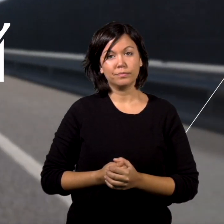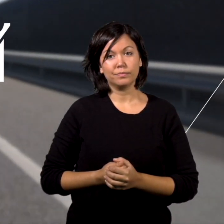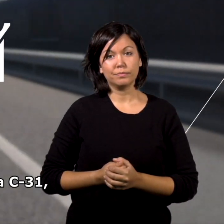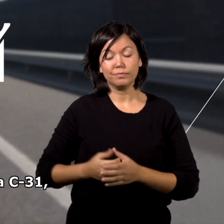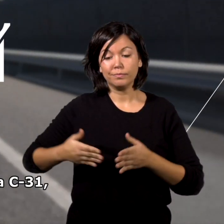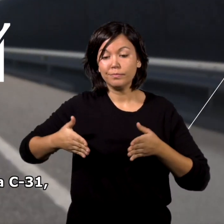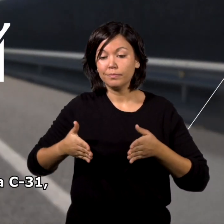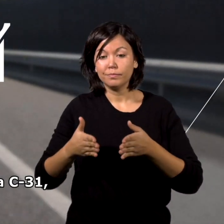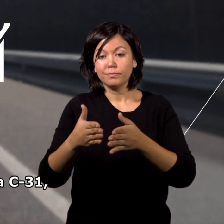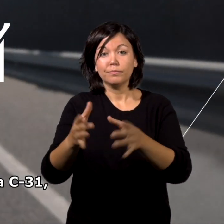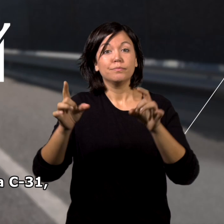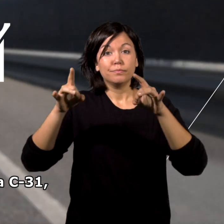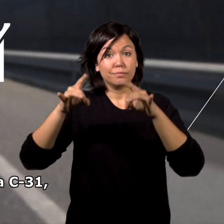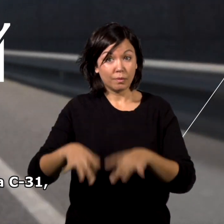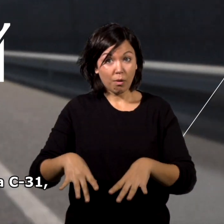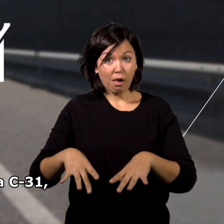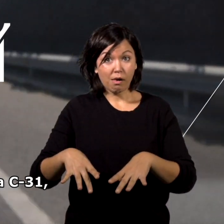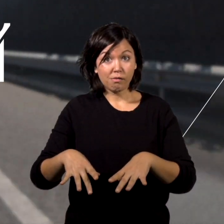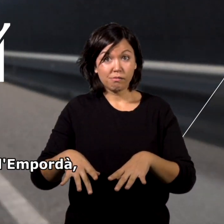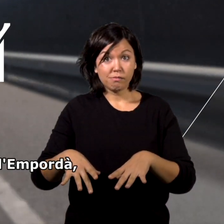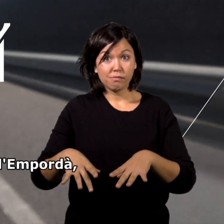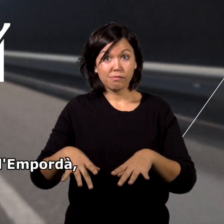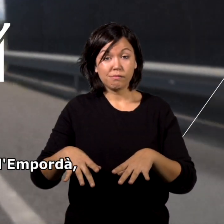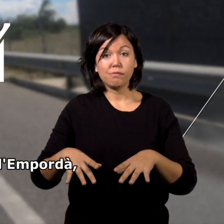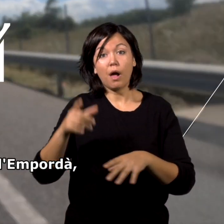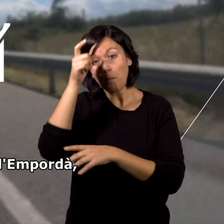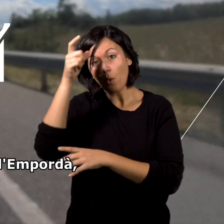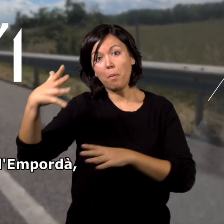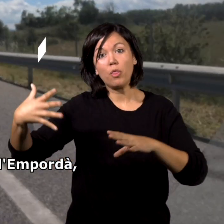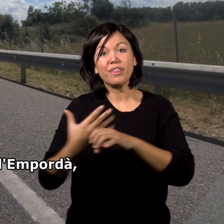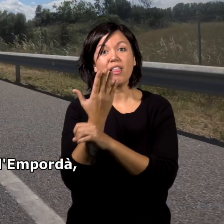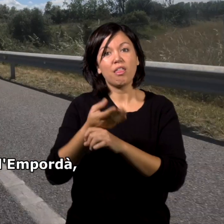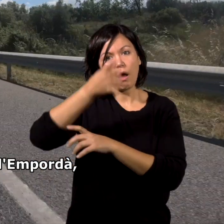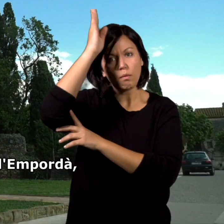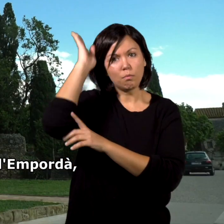Sin dejar la carretera C31, llegaremos a la tallada de Empurdá, punto G.